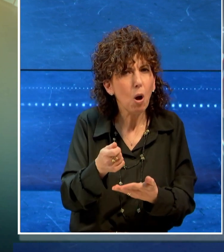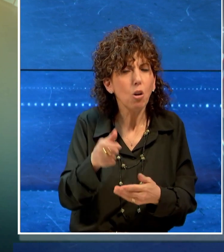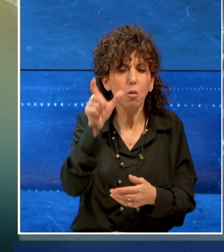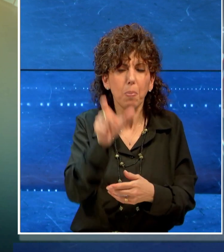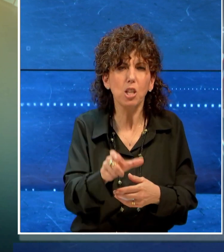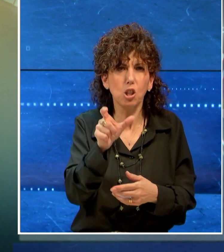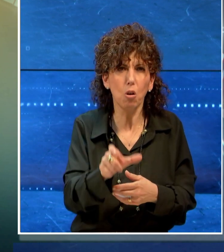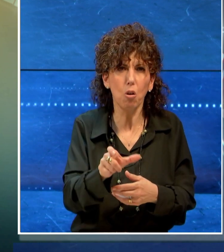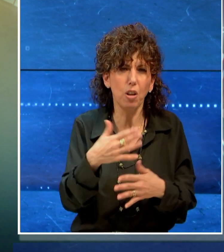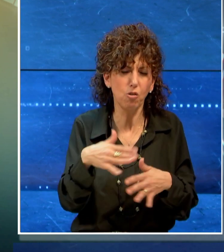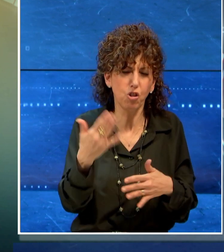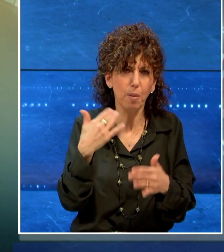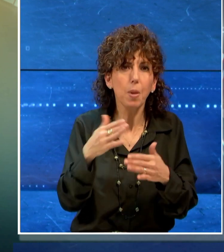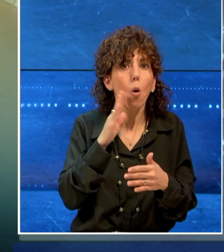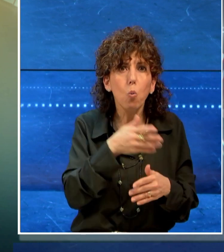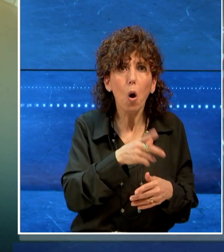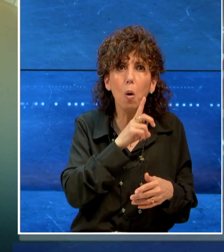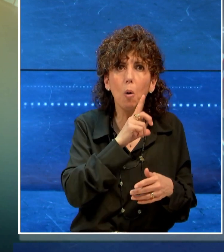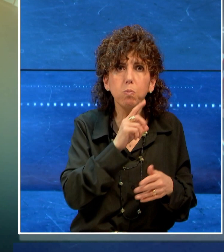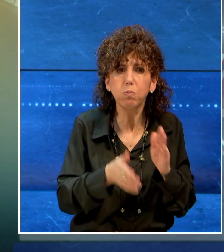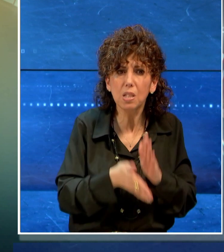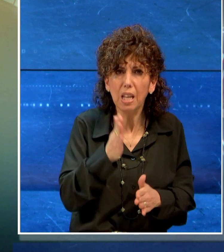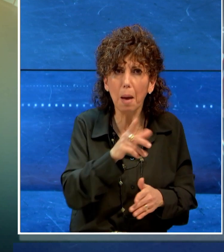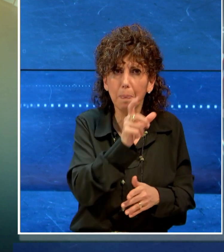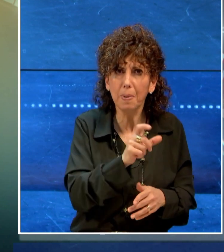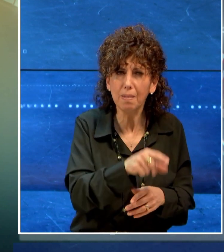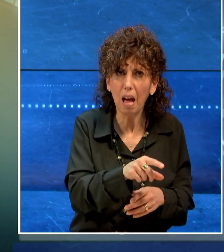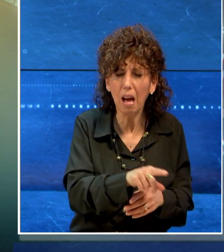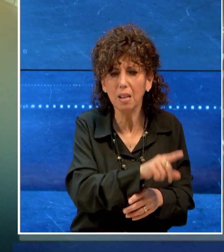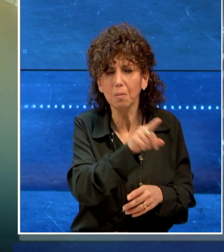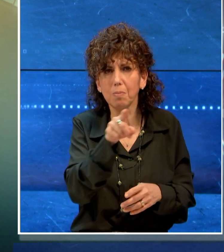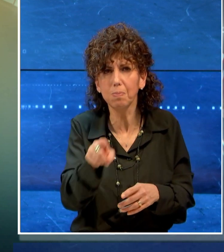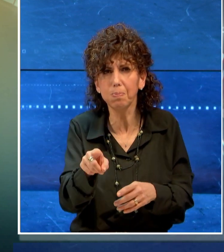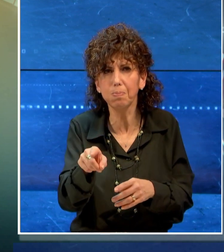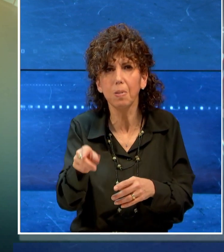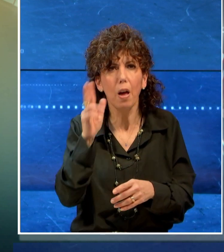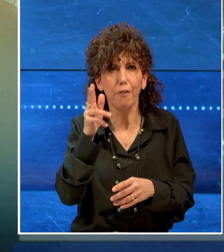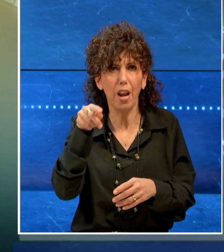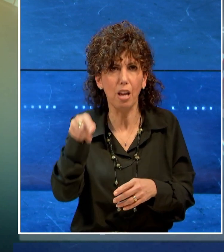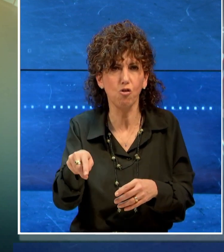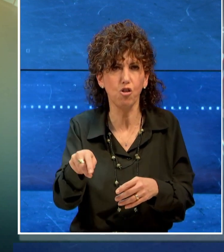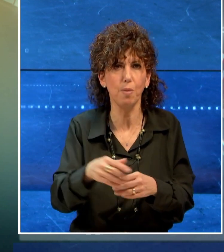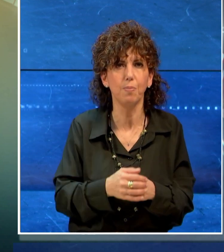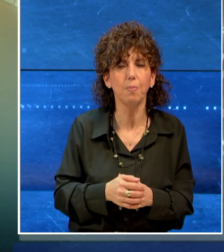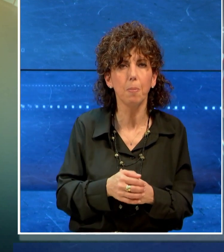l'uomo scappato dall'Italia si era stabilito in Francia